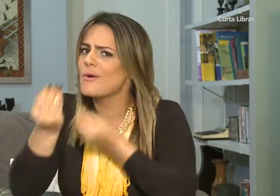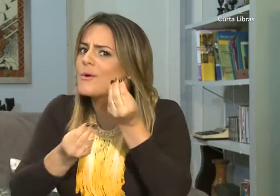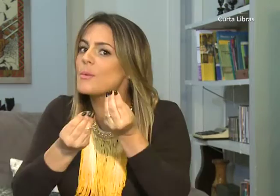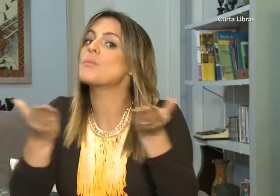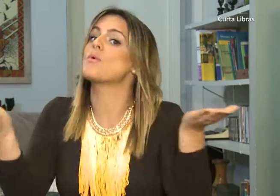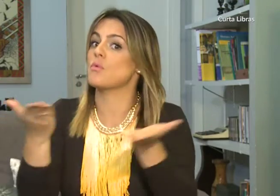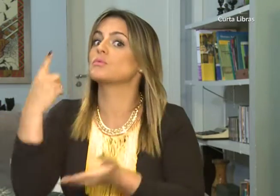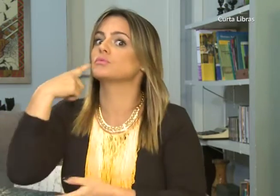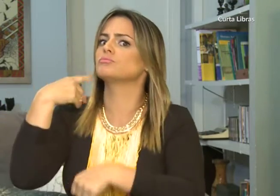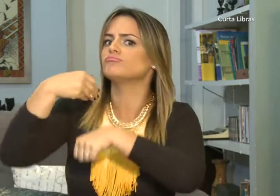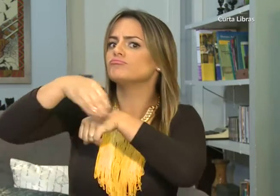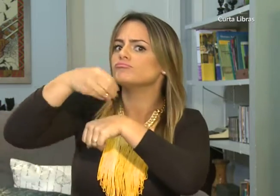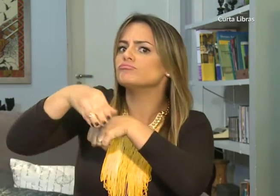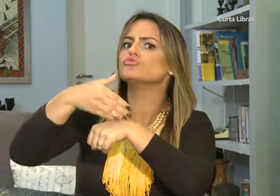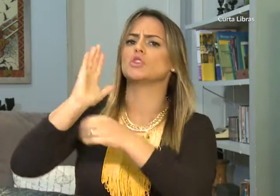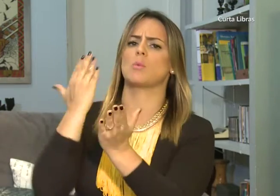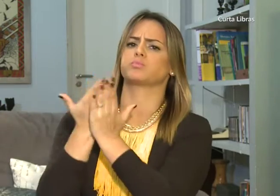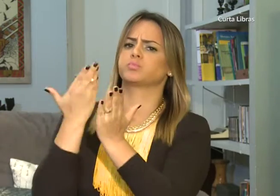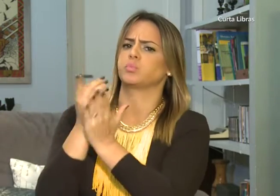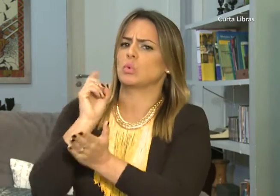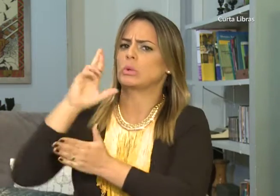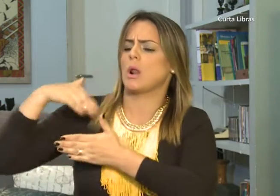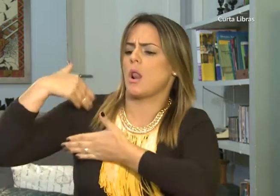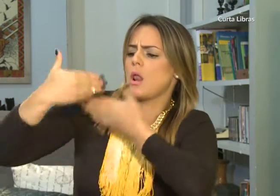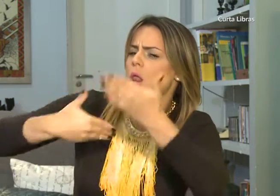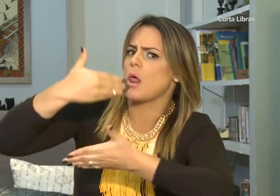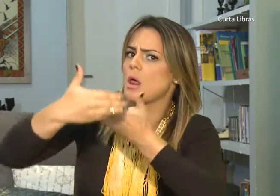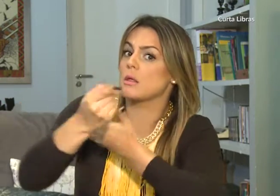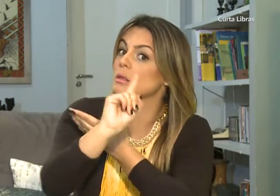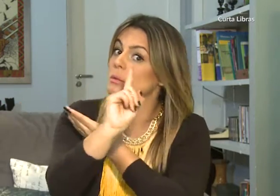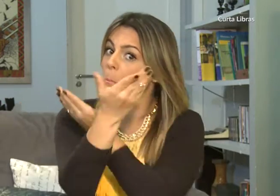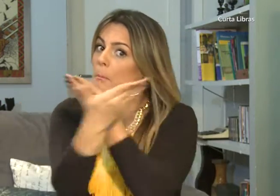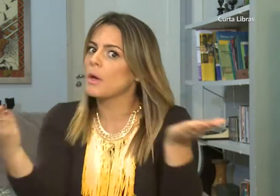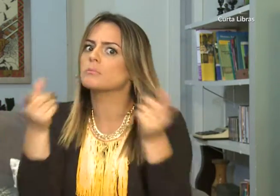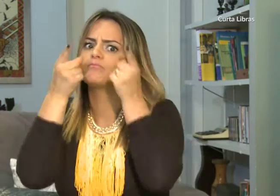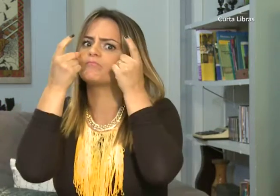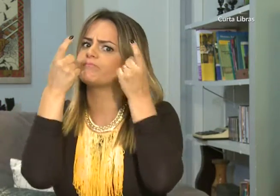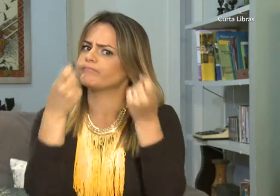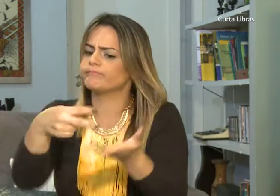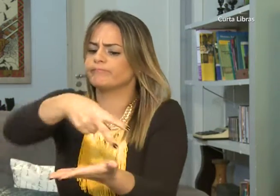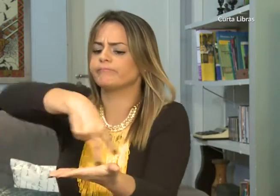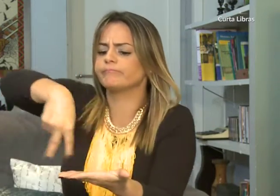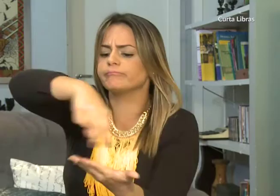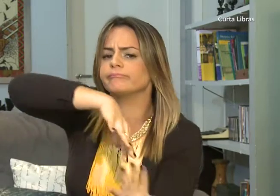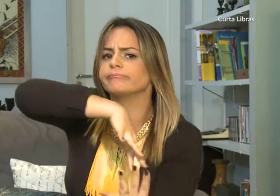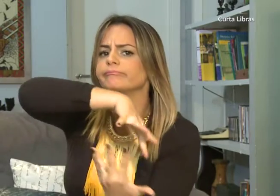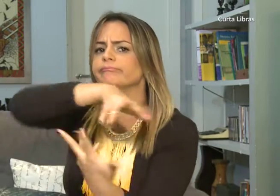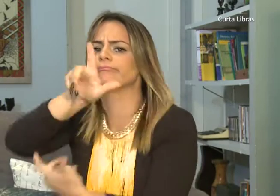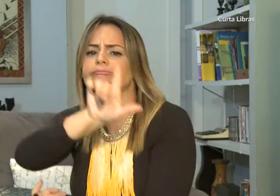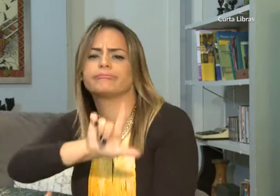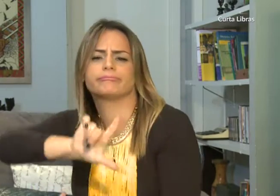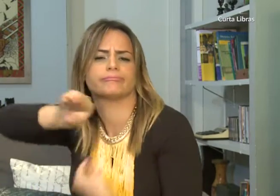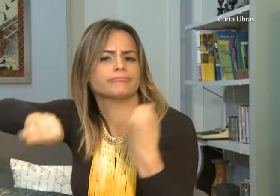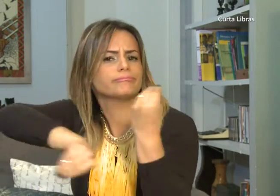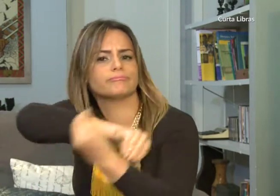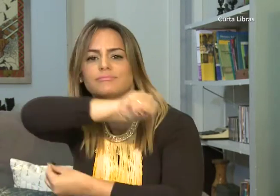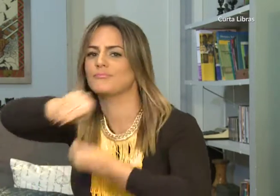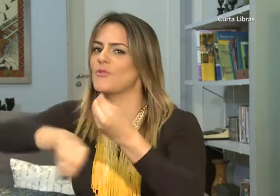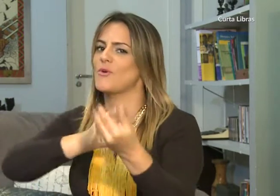Como articular essas esferas culturais? No programa de hoje conheceremos um doutorando surdo que estuda sobre essa temática.